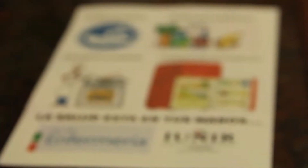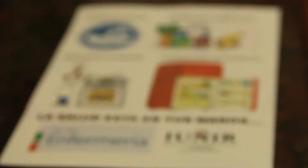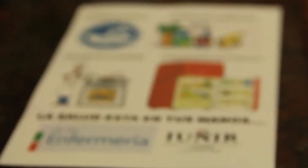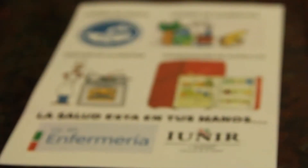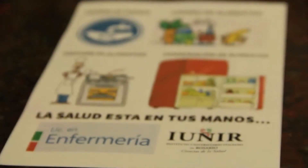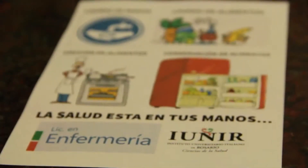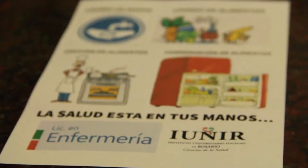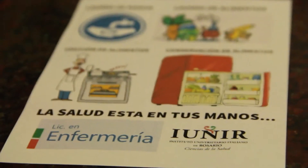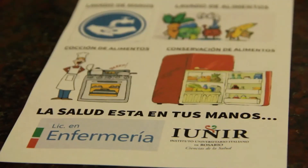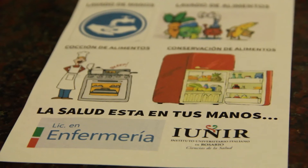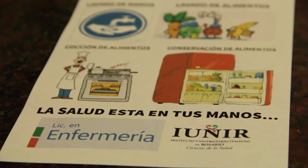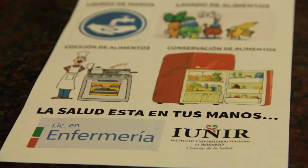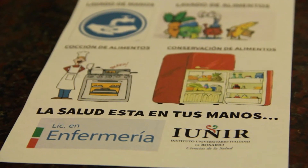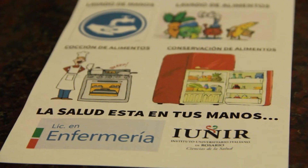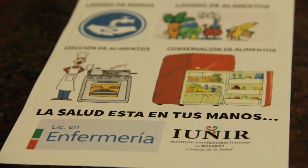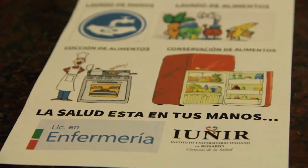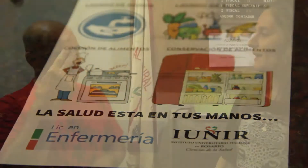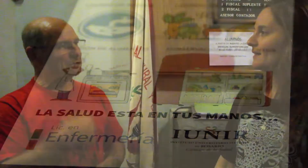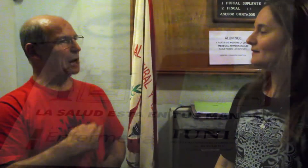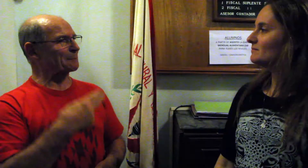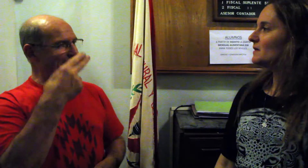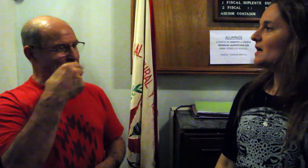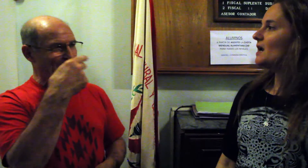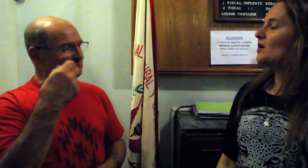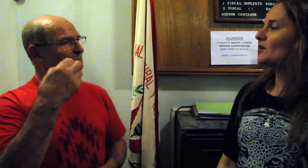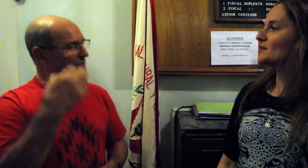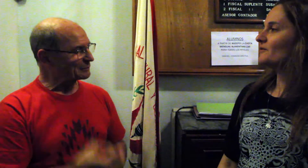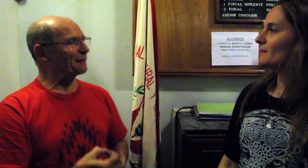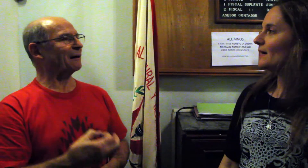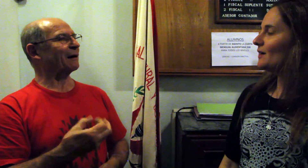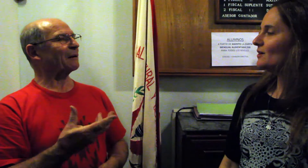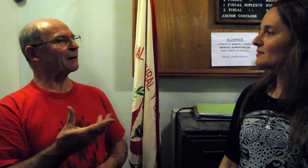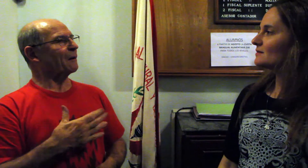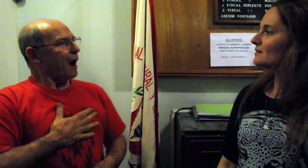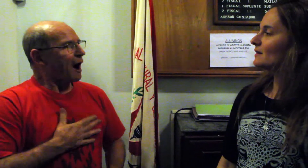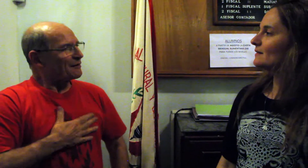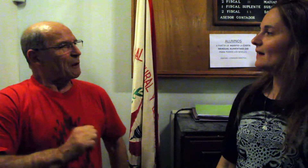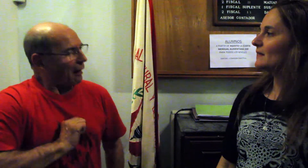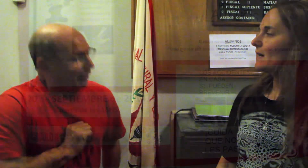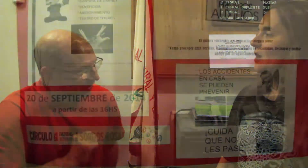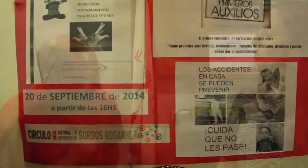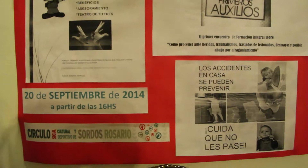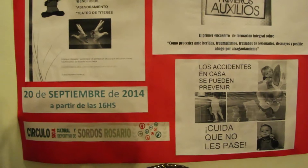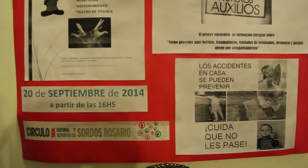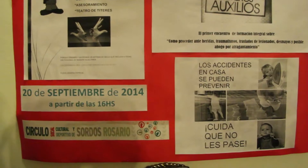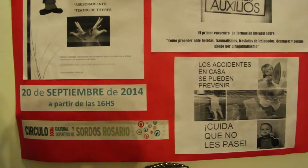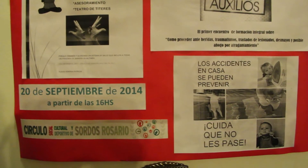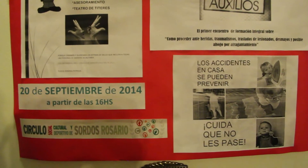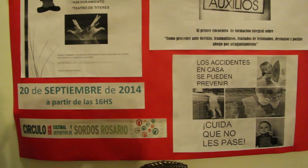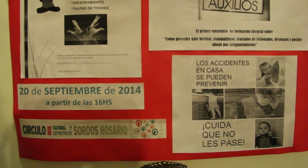esa experiencia? Muy buena. Los enfermeros han trabajado muy bien, nos enseñaron, por ejemplo,